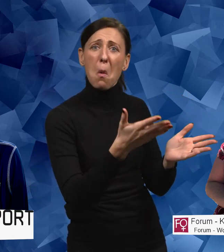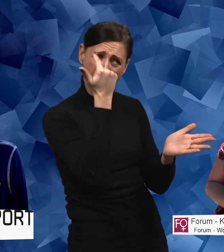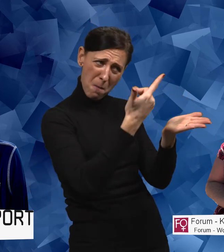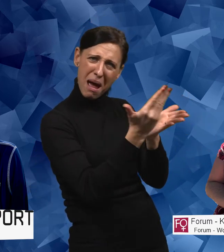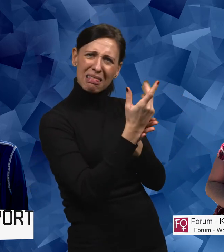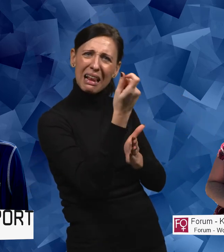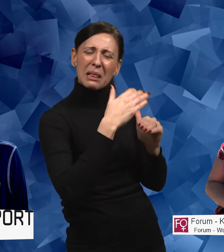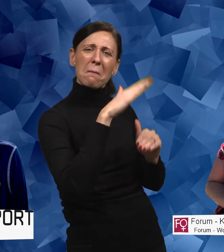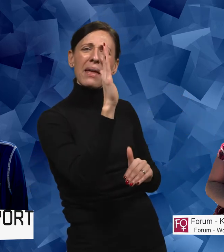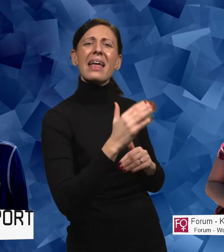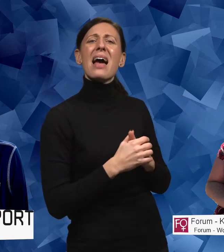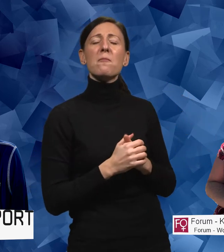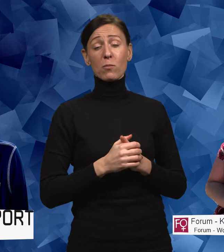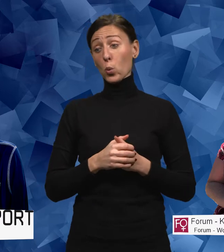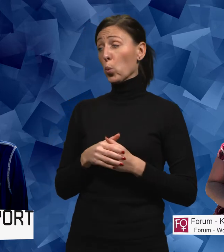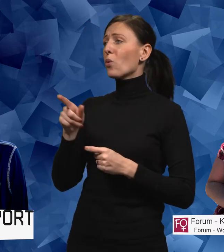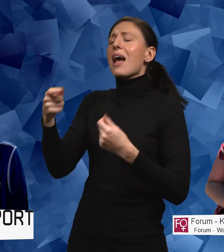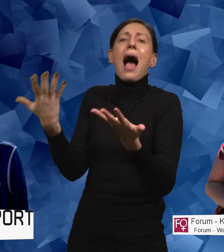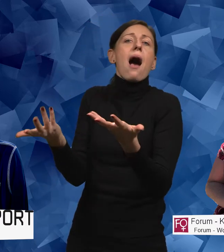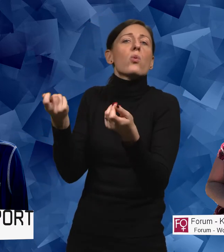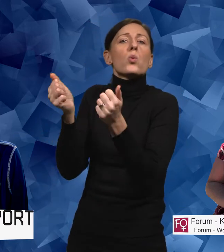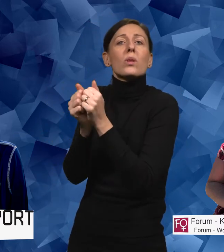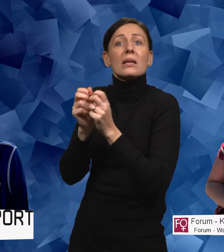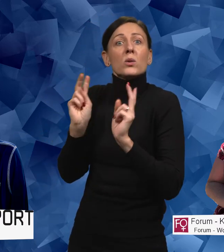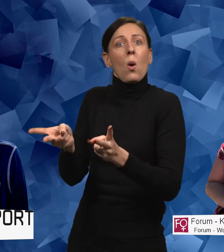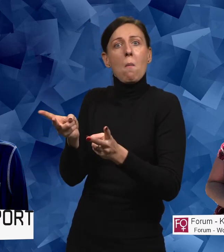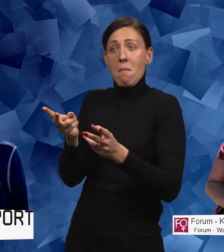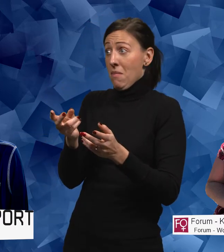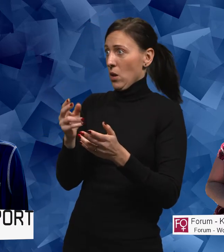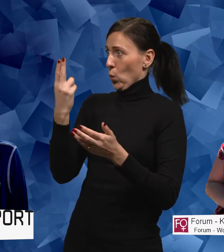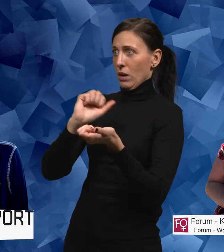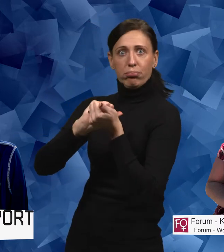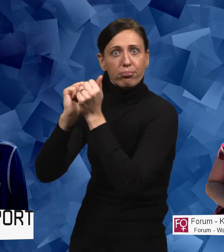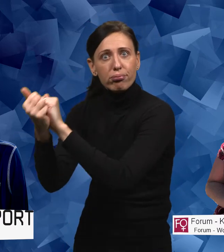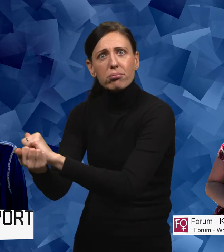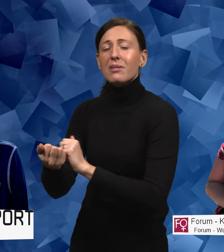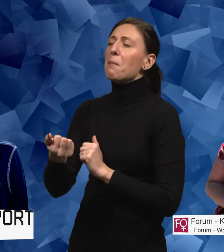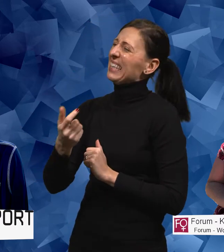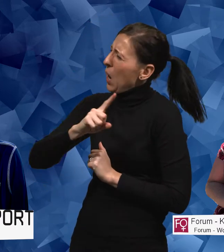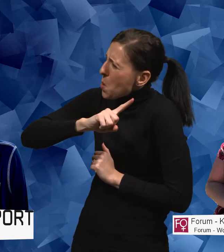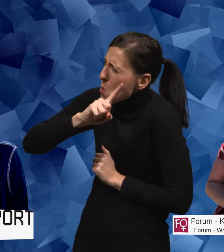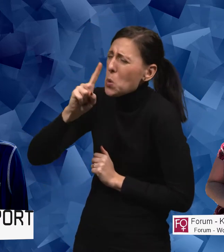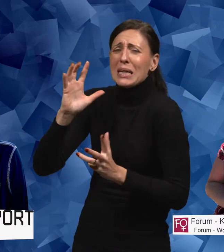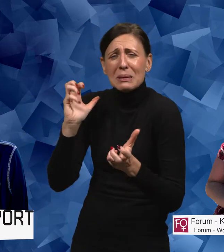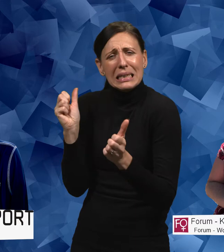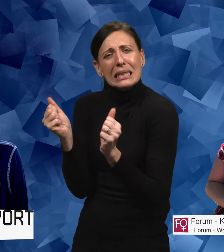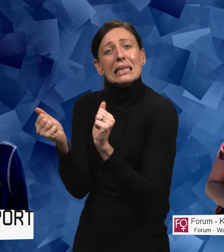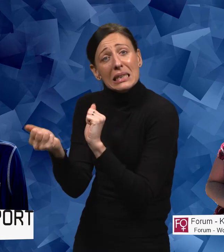du berätta lite mer om det? Alltså det här är ju någonting som håller på att förändras. Men det går väldigt långsamt. Också sånt som